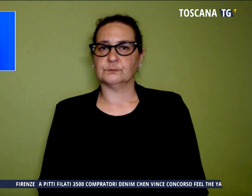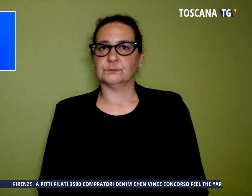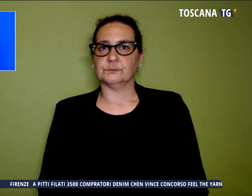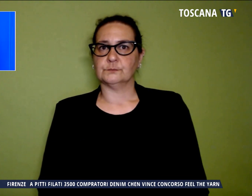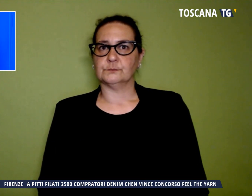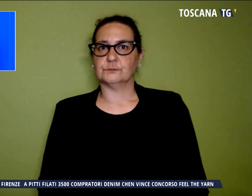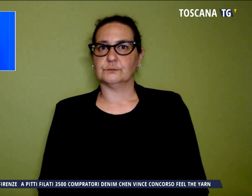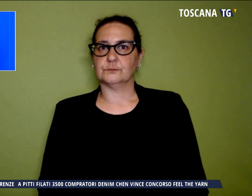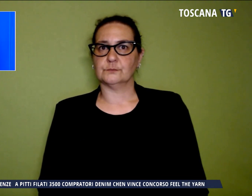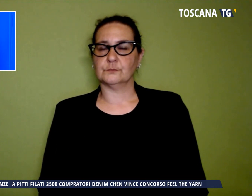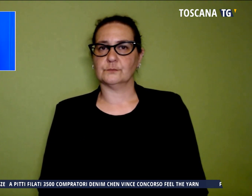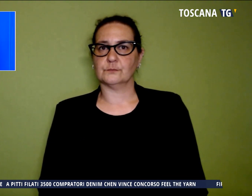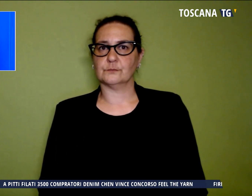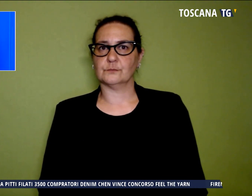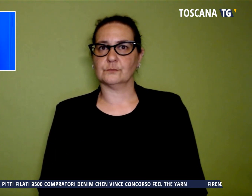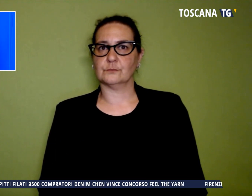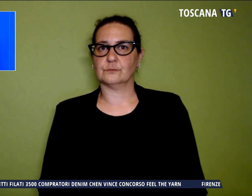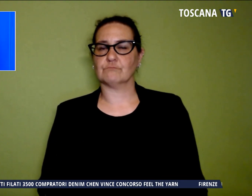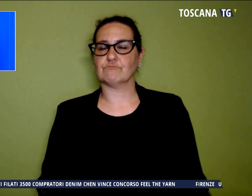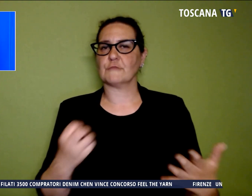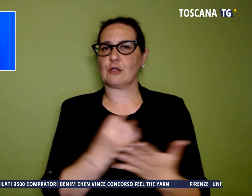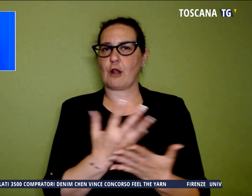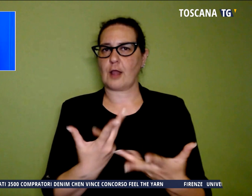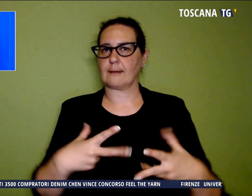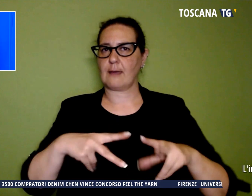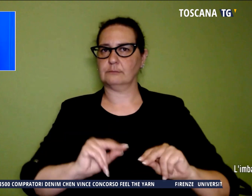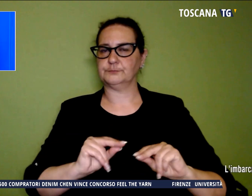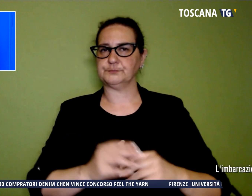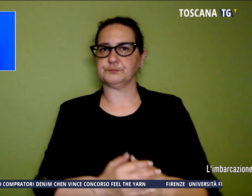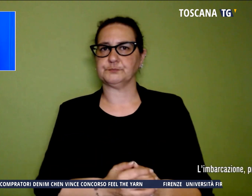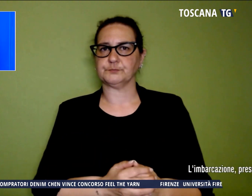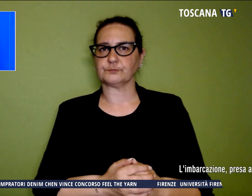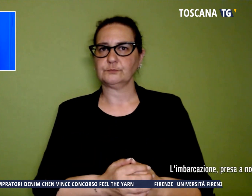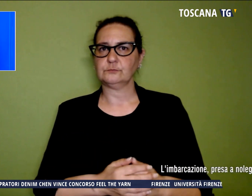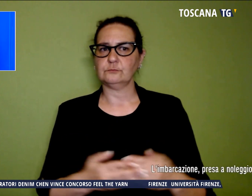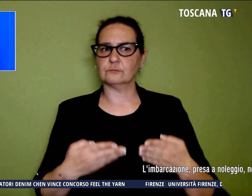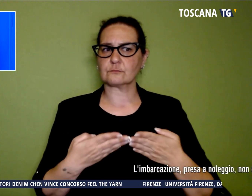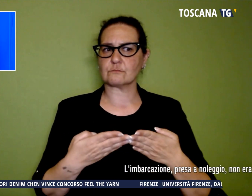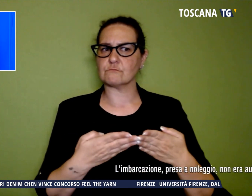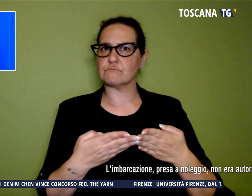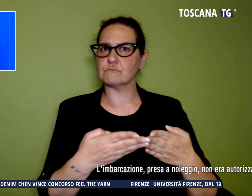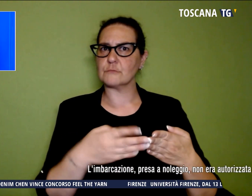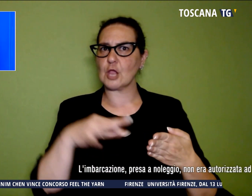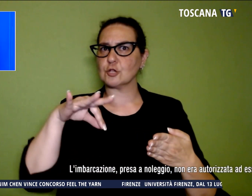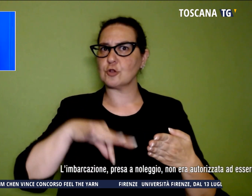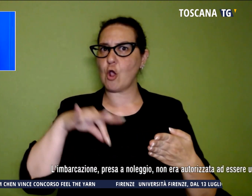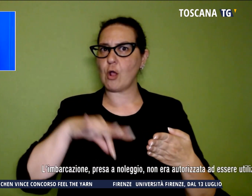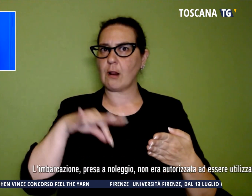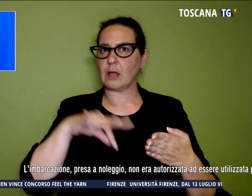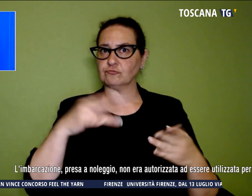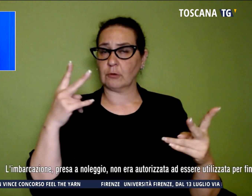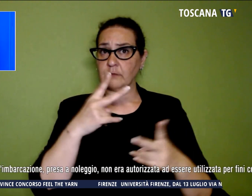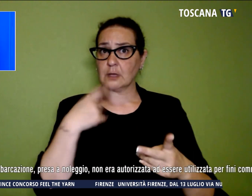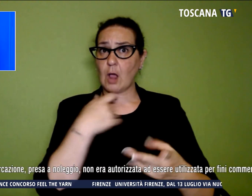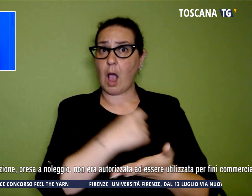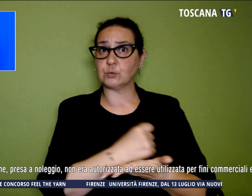«Torniamo alla cronaca. L'imbarcazione presa a noleggio non era autorizzata ad